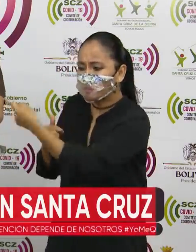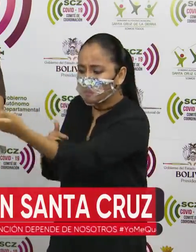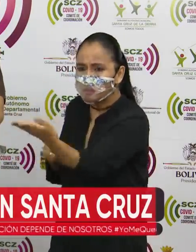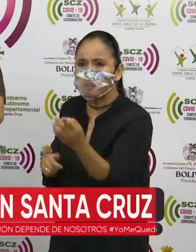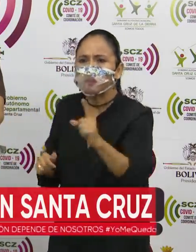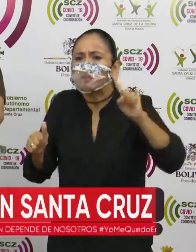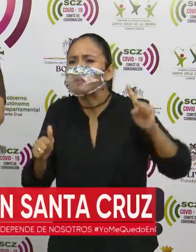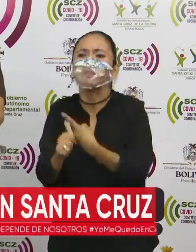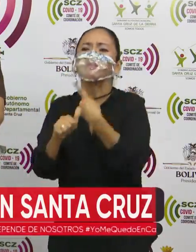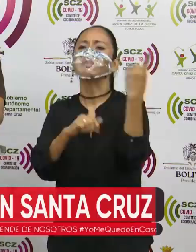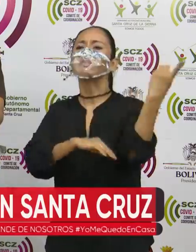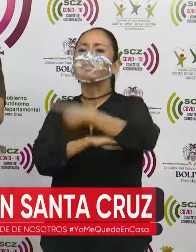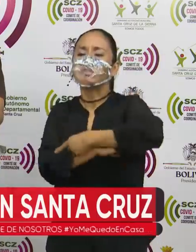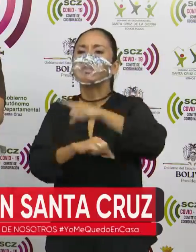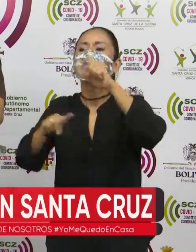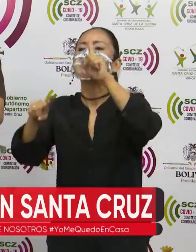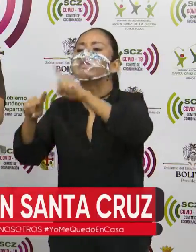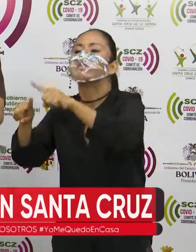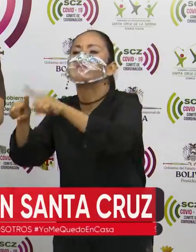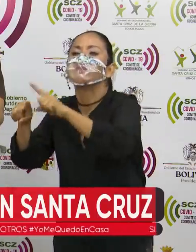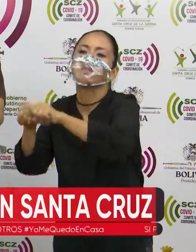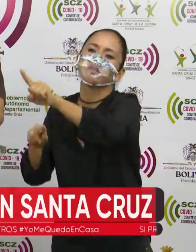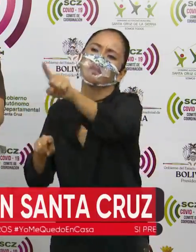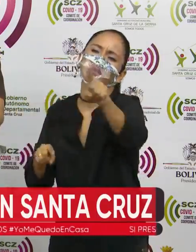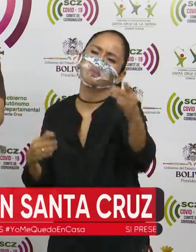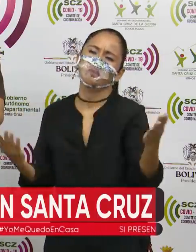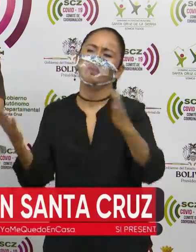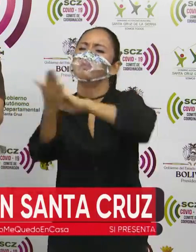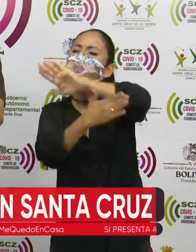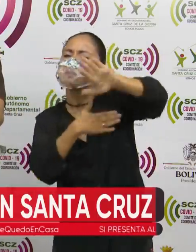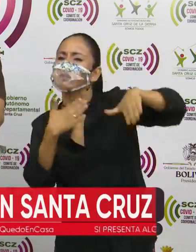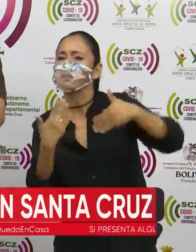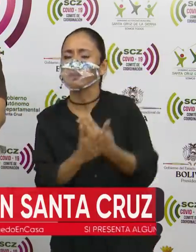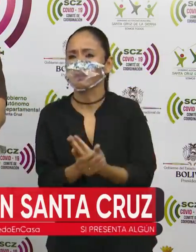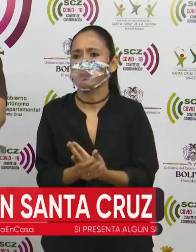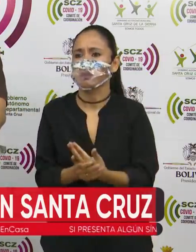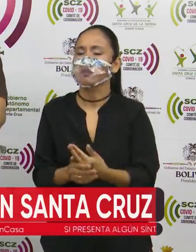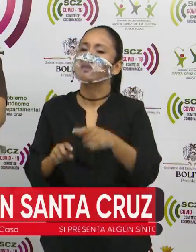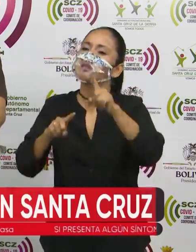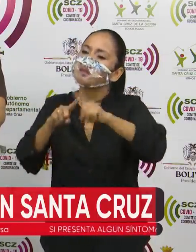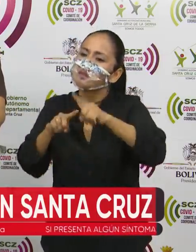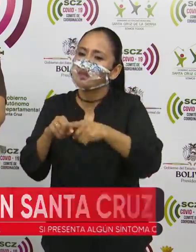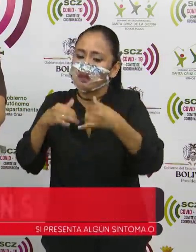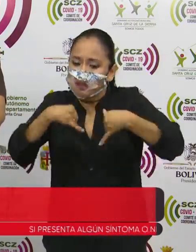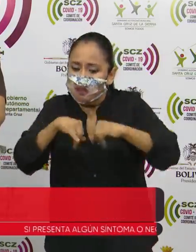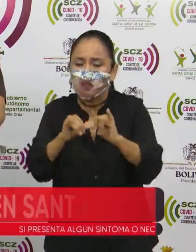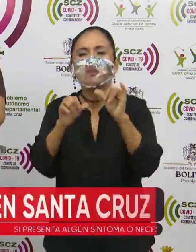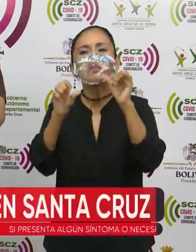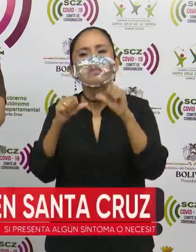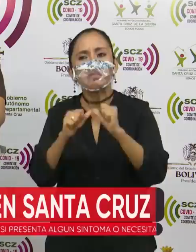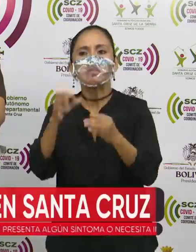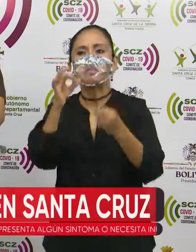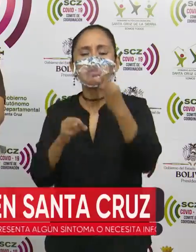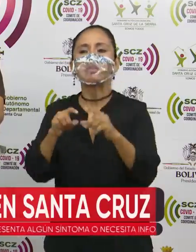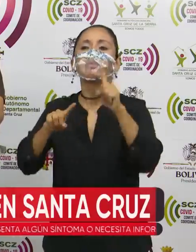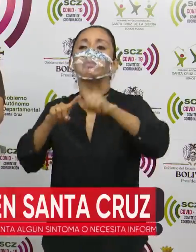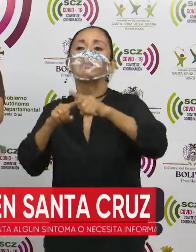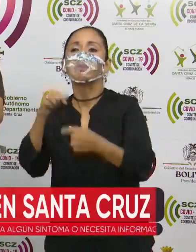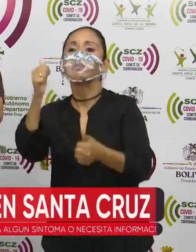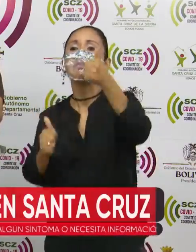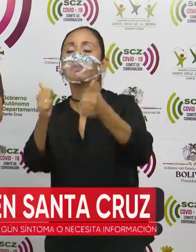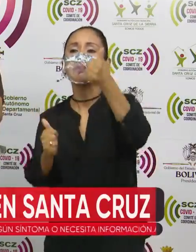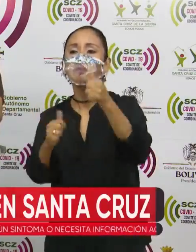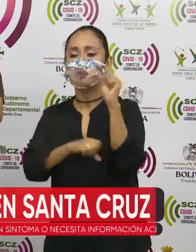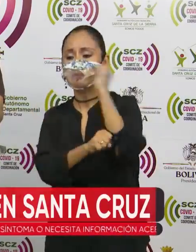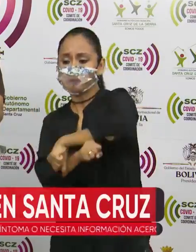el primer día lo dijimos, depende de todos y aún está en las manos de todos ganarle la pulseta al